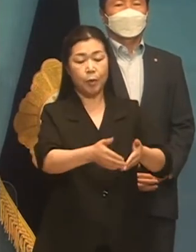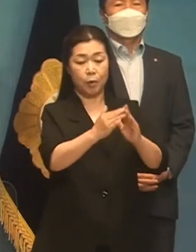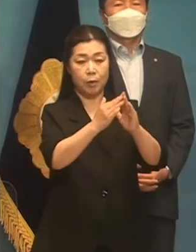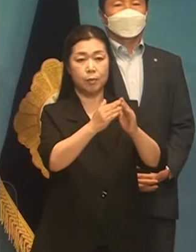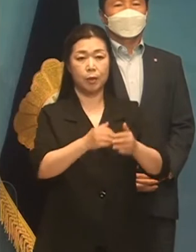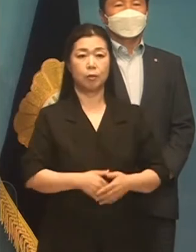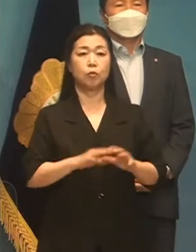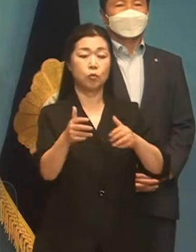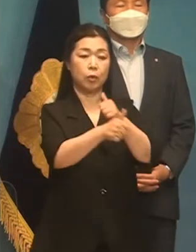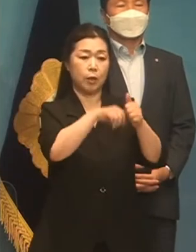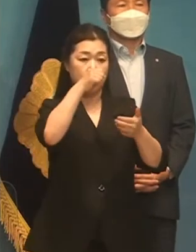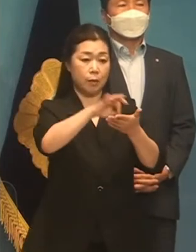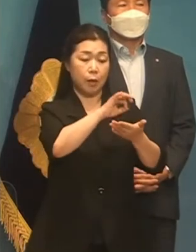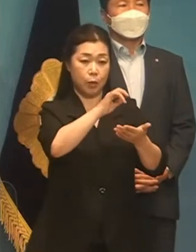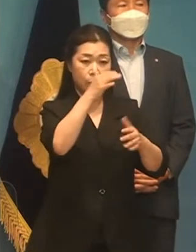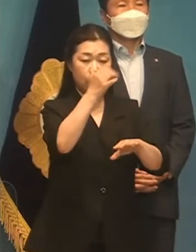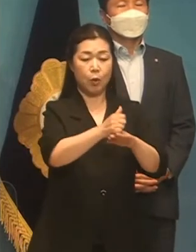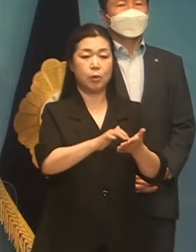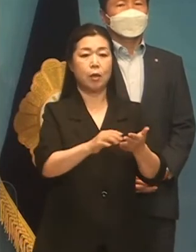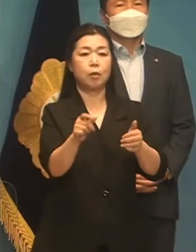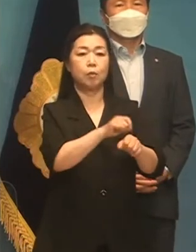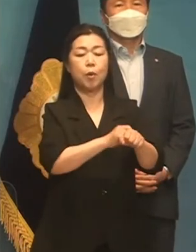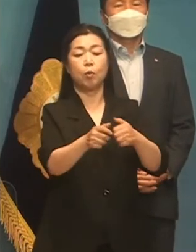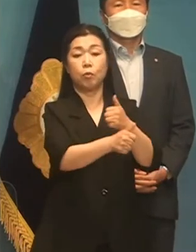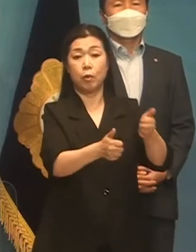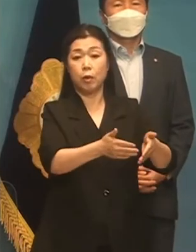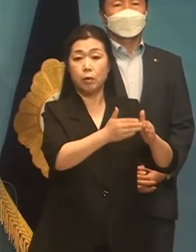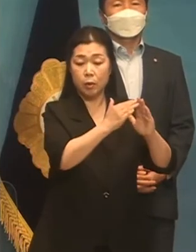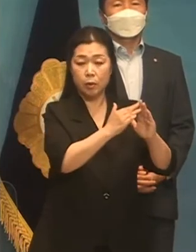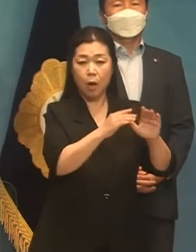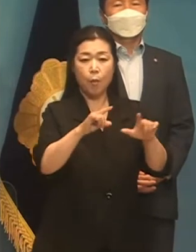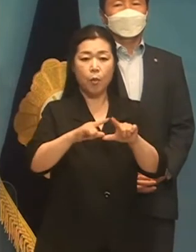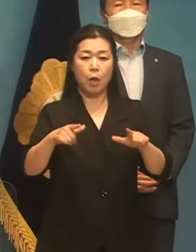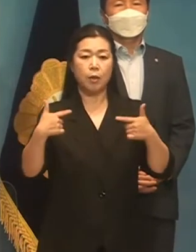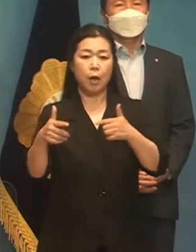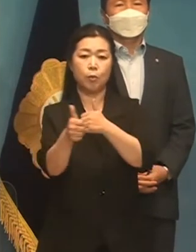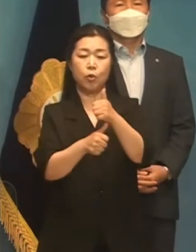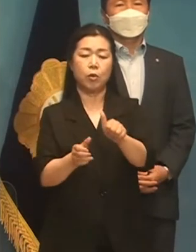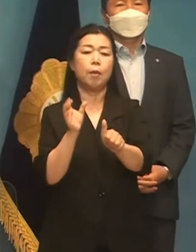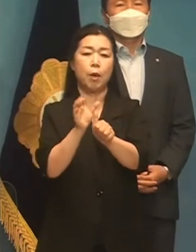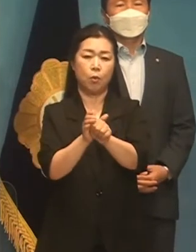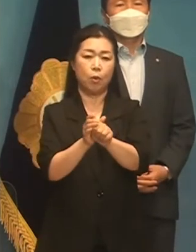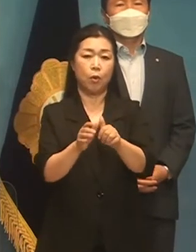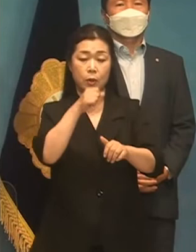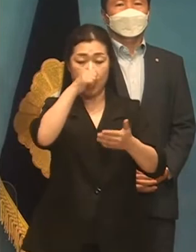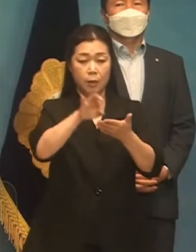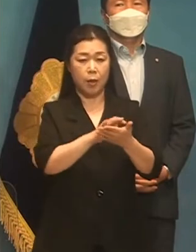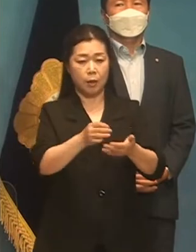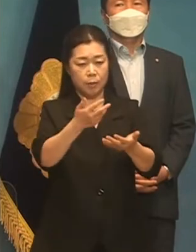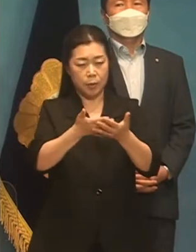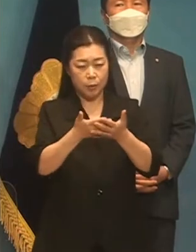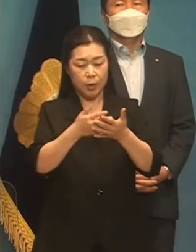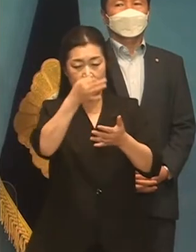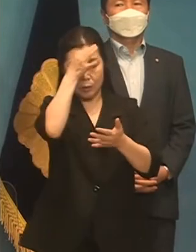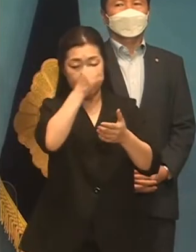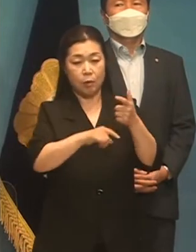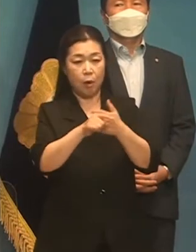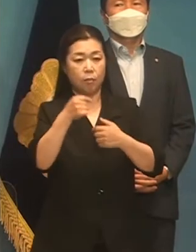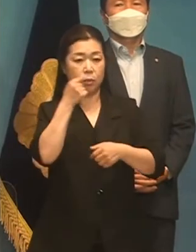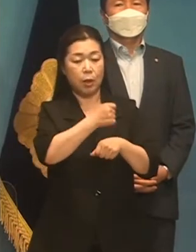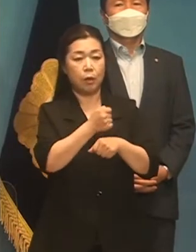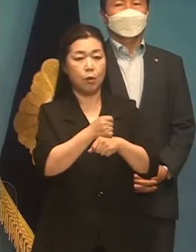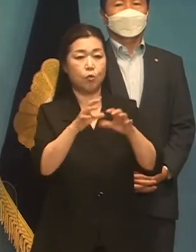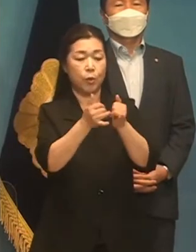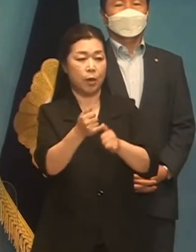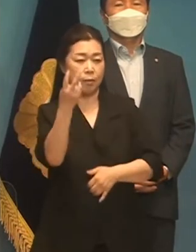국회 예산결산특변위원회는 일반 창의지로 창원하고 예산심의 기능을 강화해 국민의